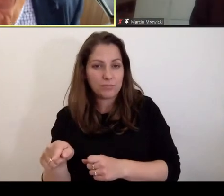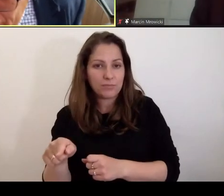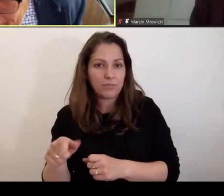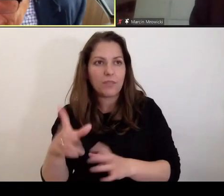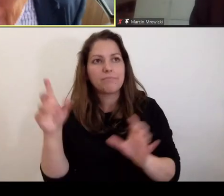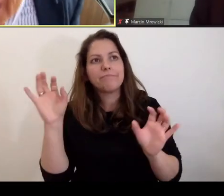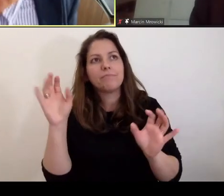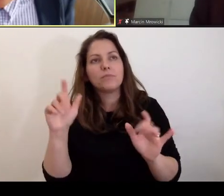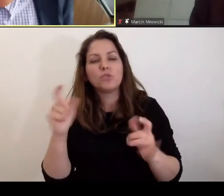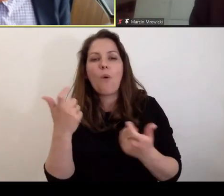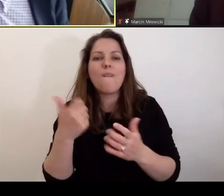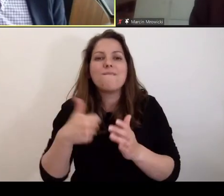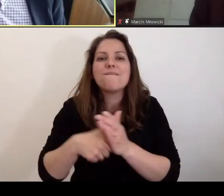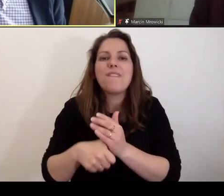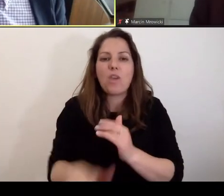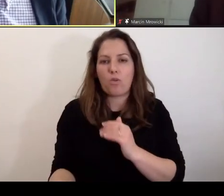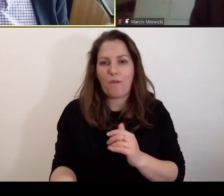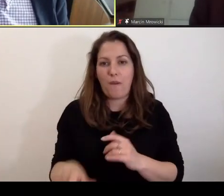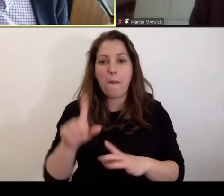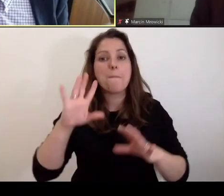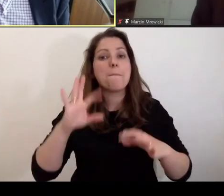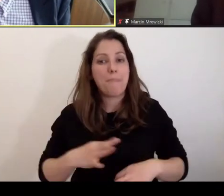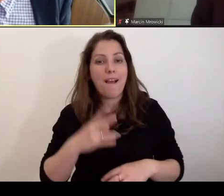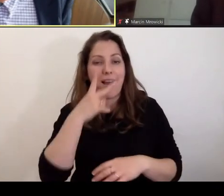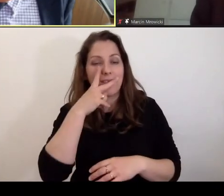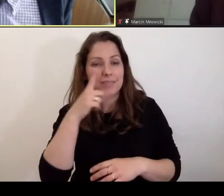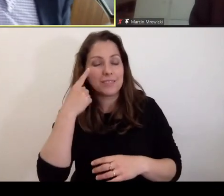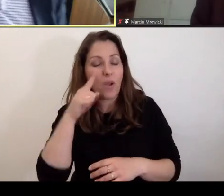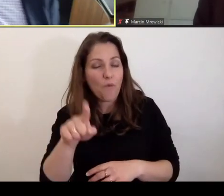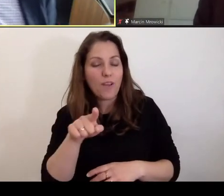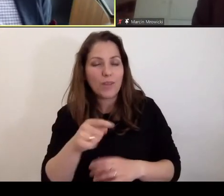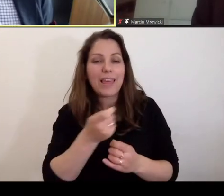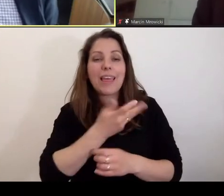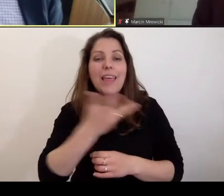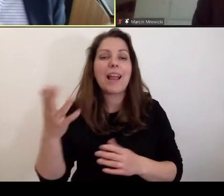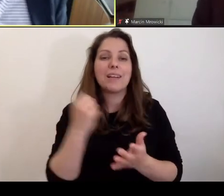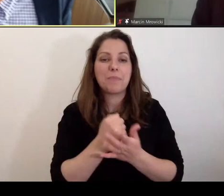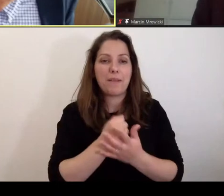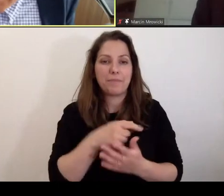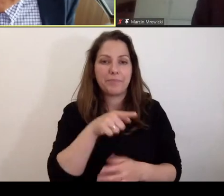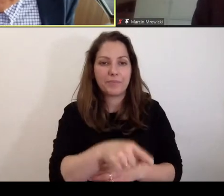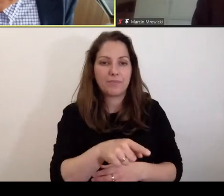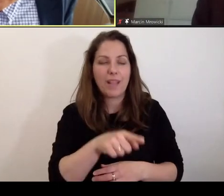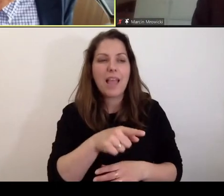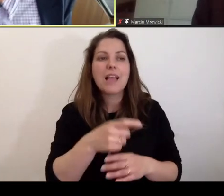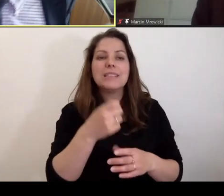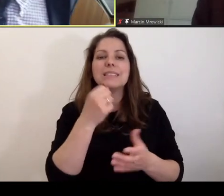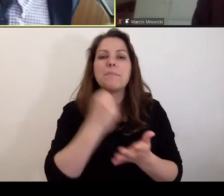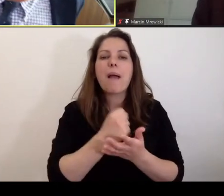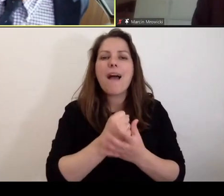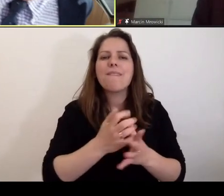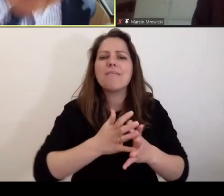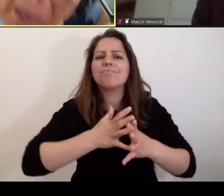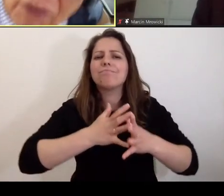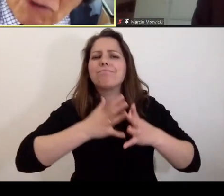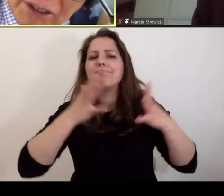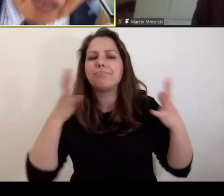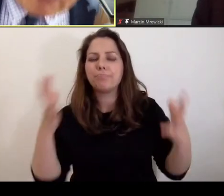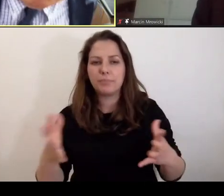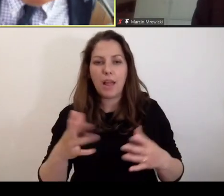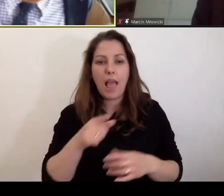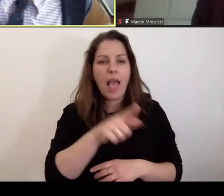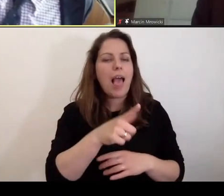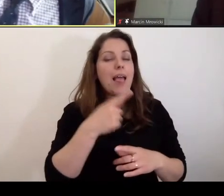wyjątkowym. Jak słusznie Pan zauważył, to wynika z kilku rzeczy. Po pierwsze wynika z kalibru spraw. Co znowuż wcale nie